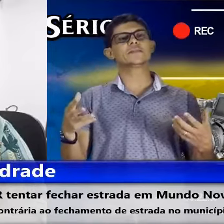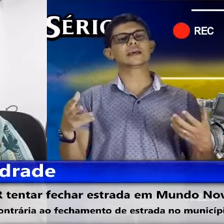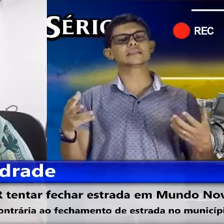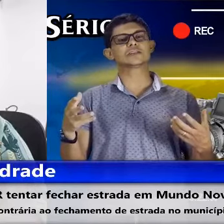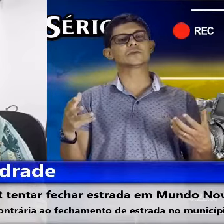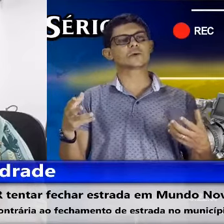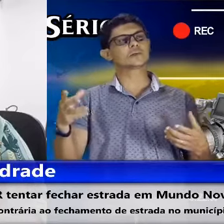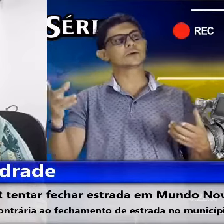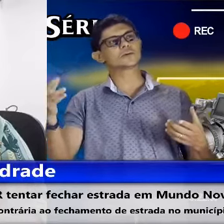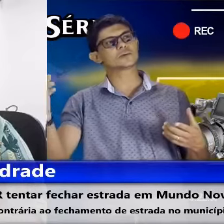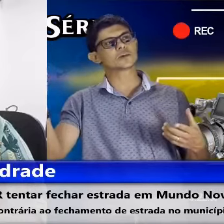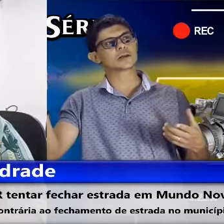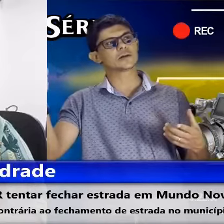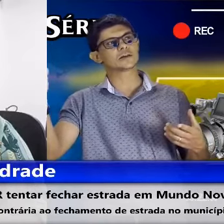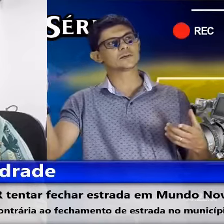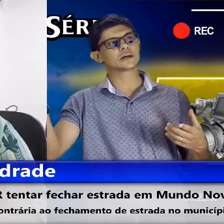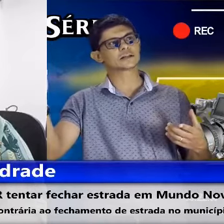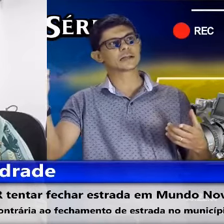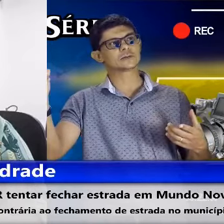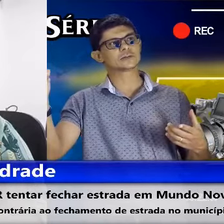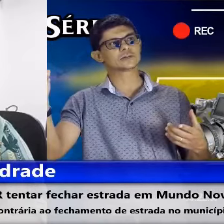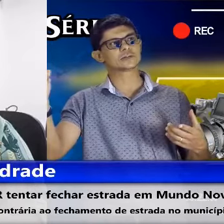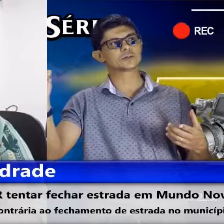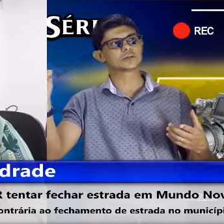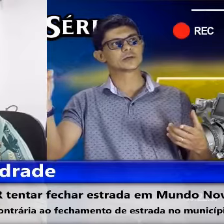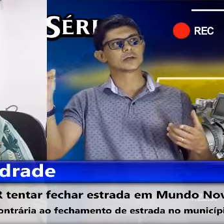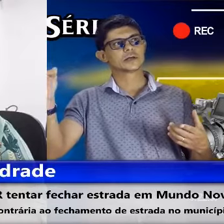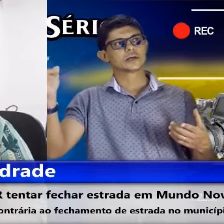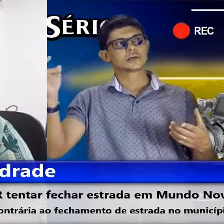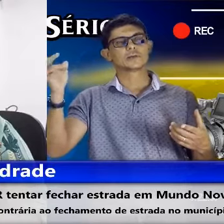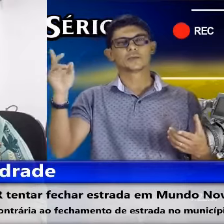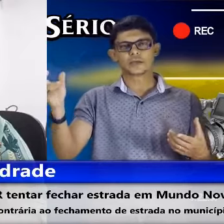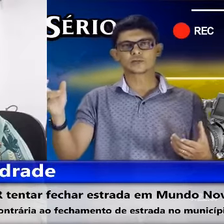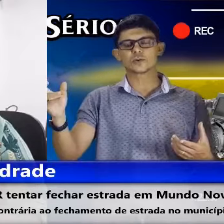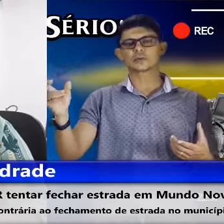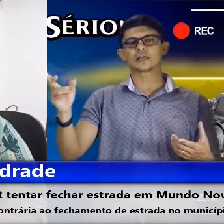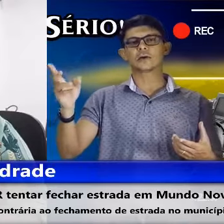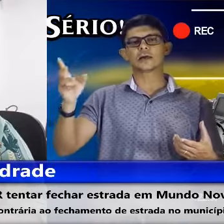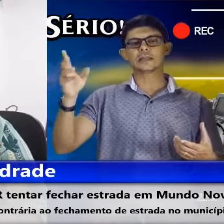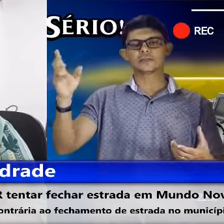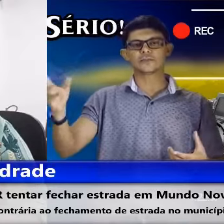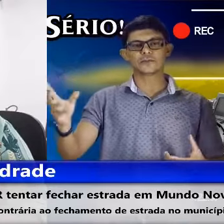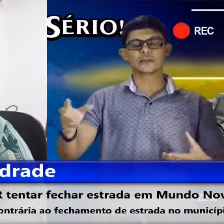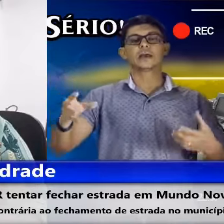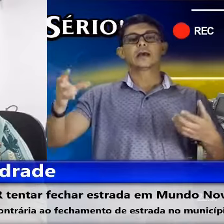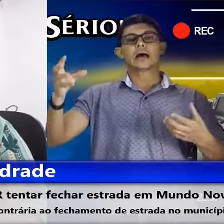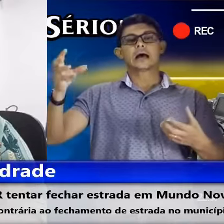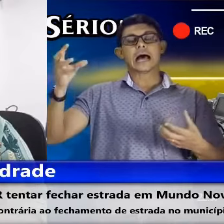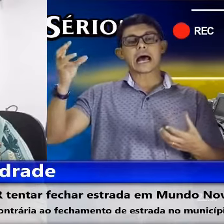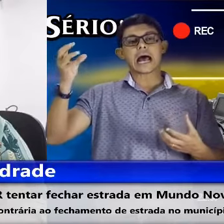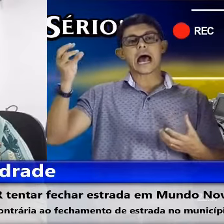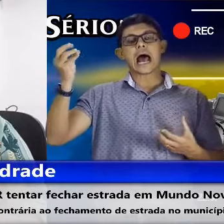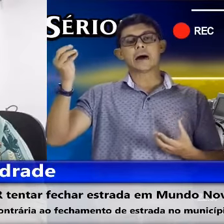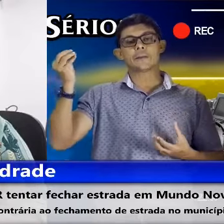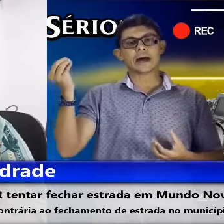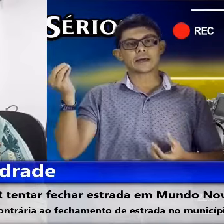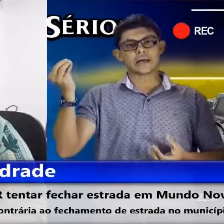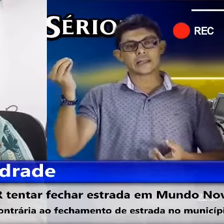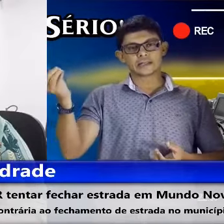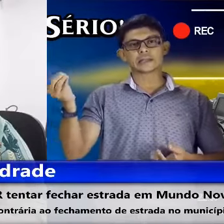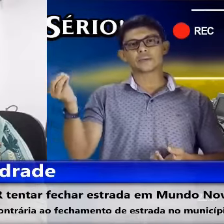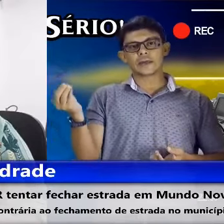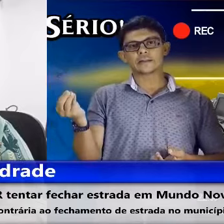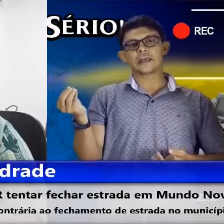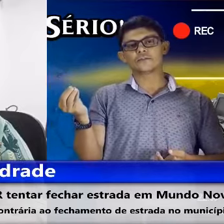teve essa dificuldade, como que é o nome do motel ali, na entrada do município? Momentos motel, ali, ali